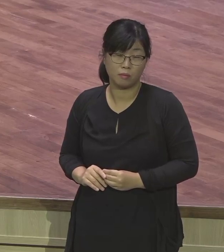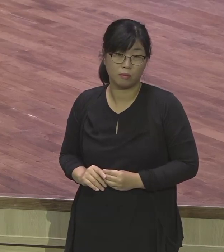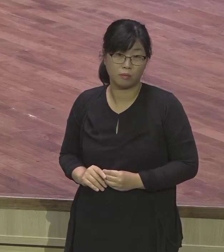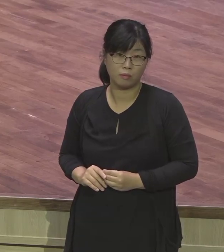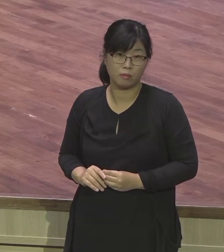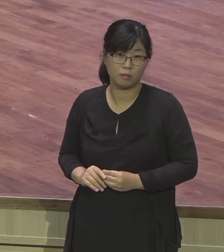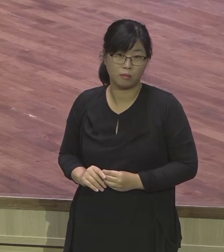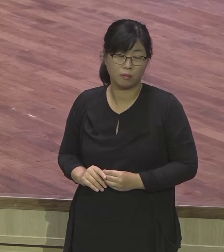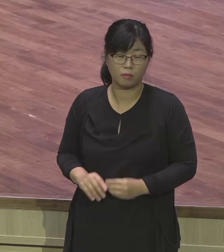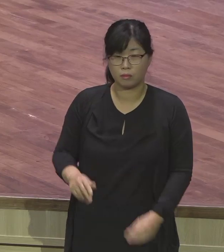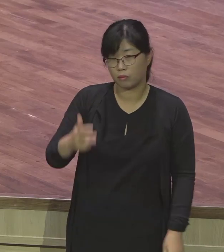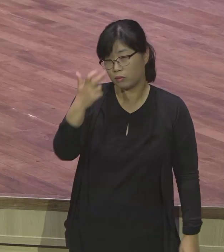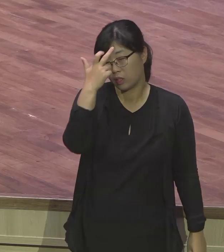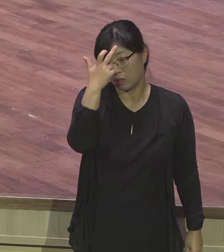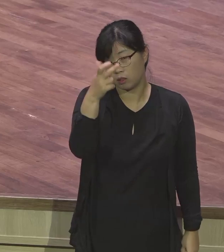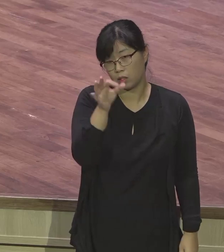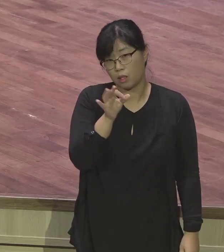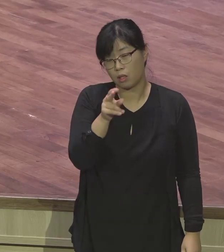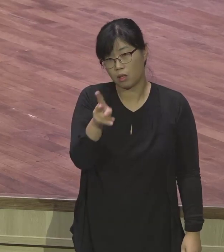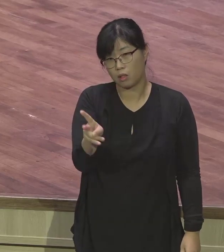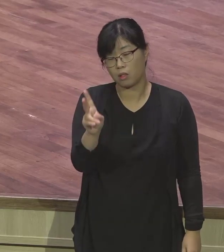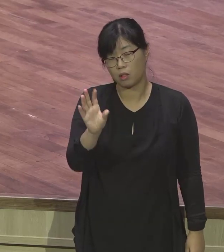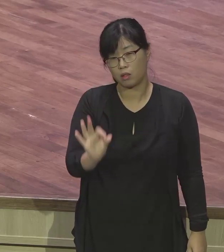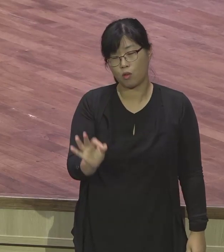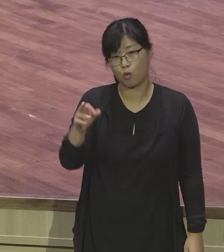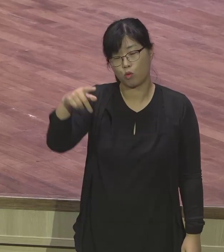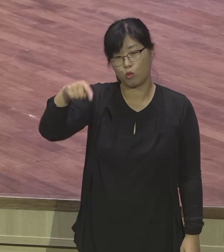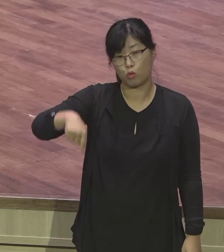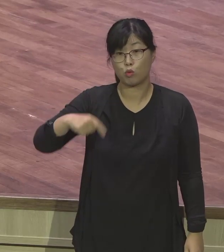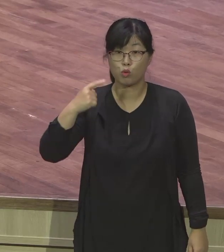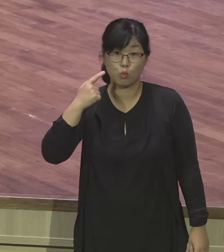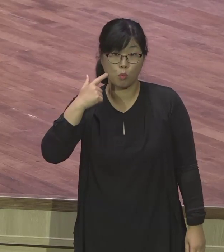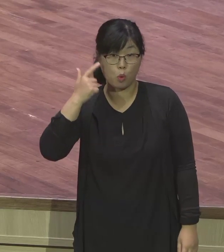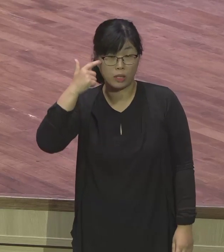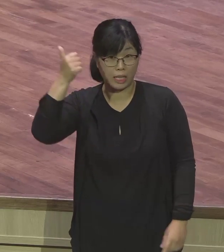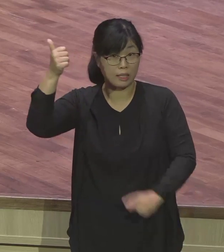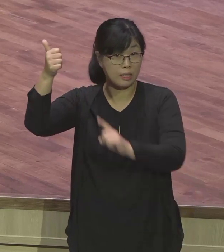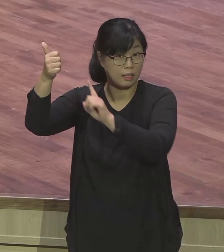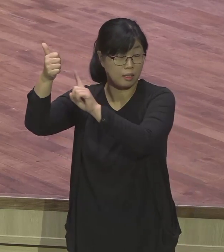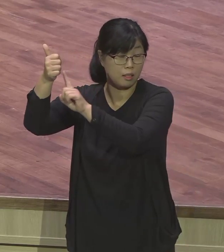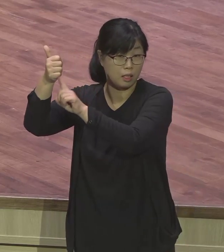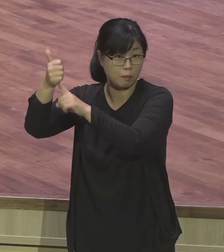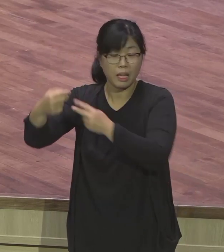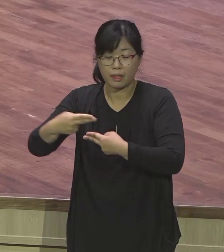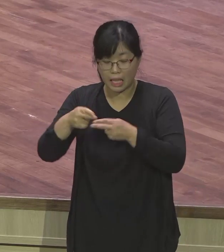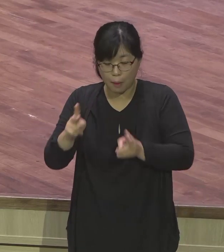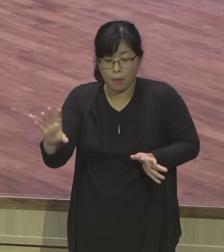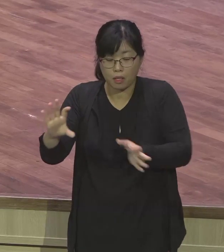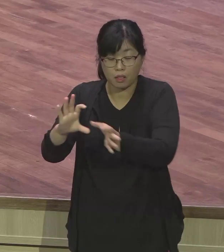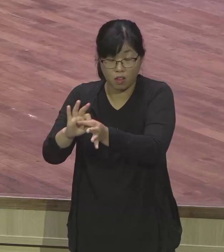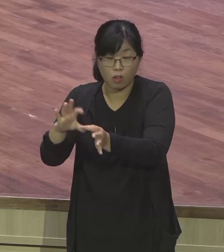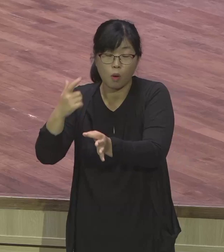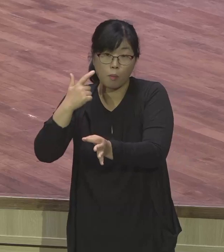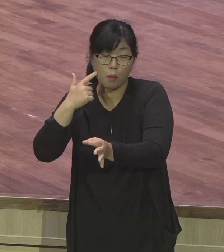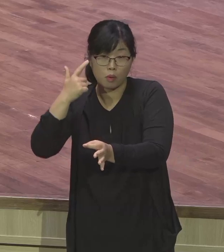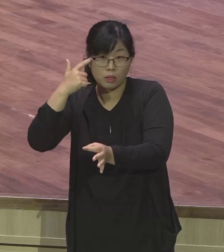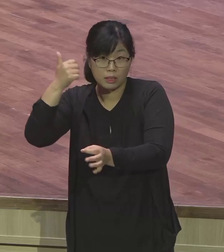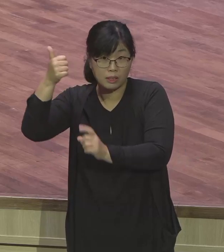대구 마가다라방 교회 목사님 담당해가지고, 지금 그렇게 지금 이걸 사게 되었어요. 저 어떻게 샀냐 하니까,